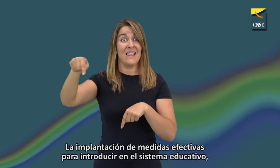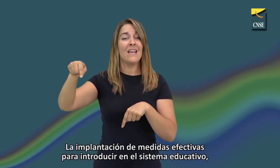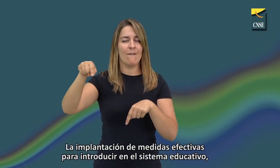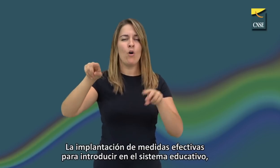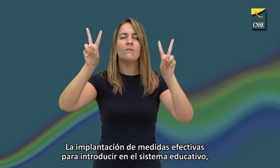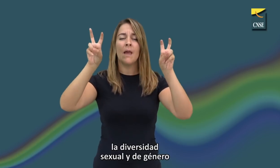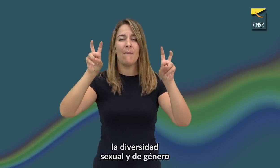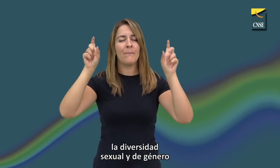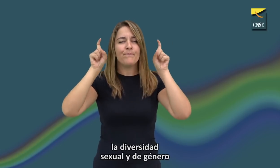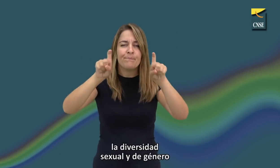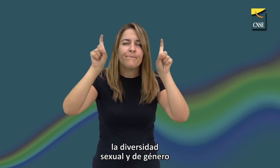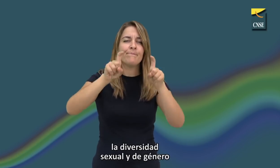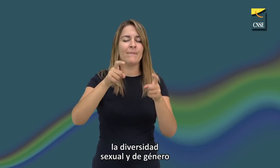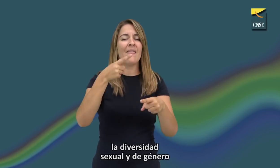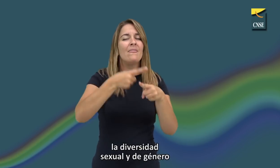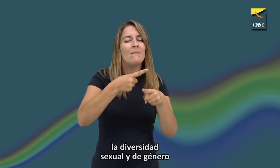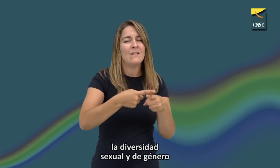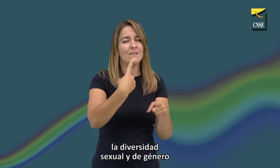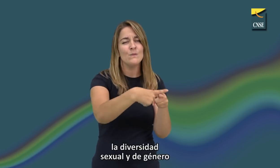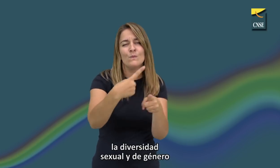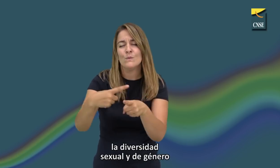...la diversidad sexual y la de género.